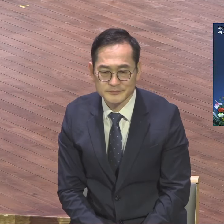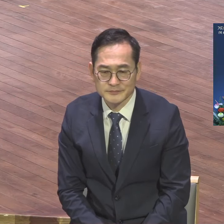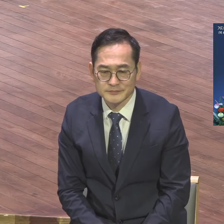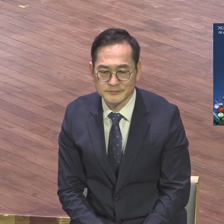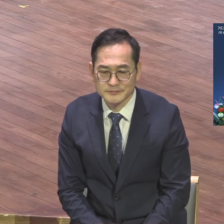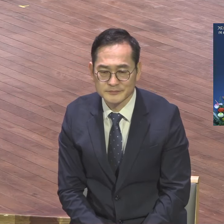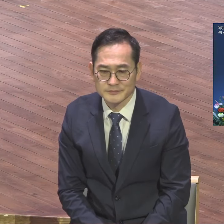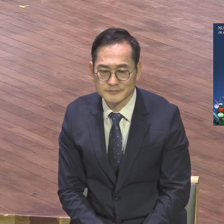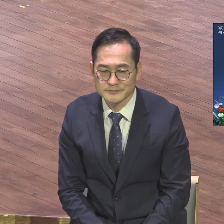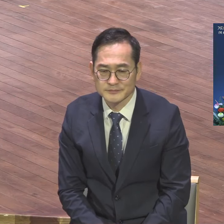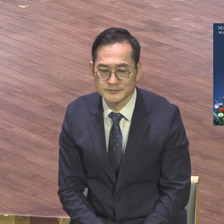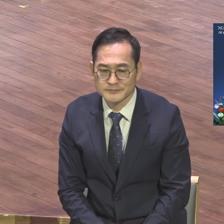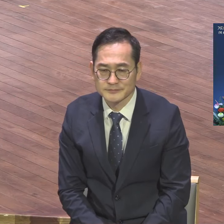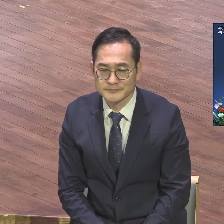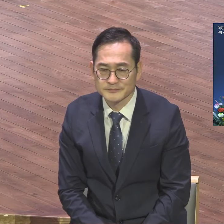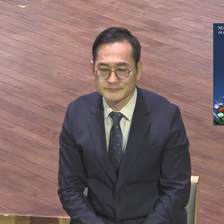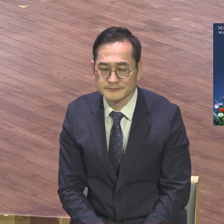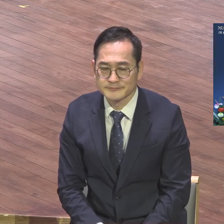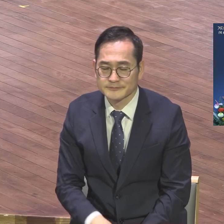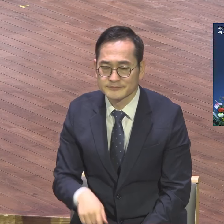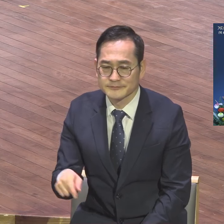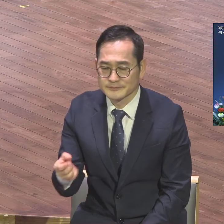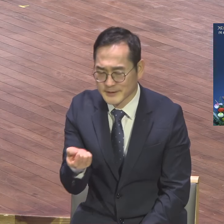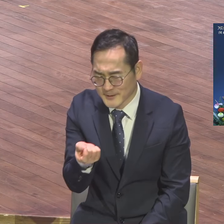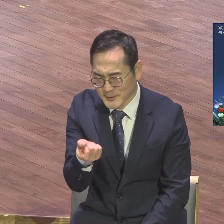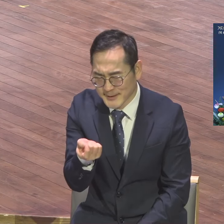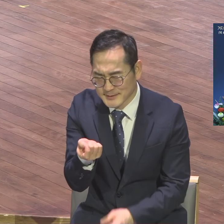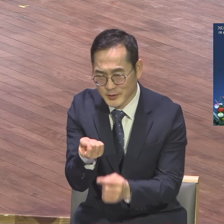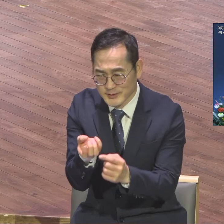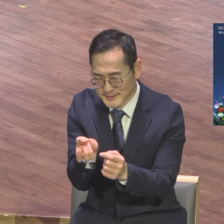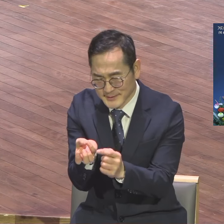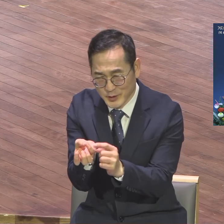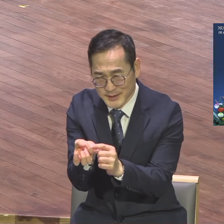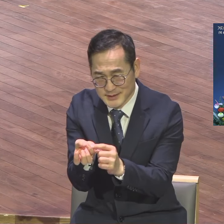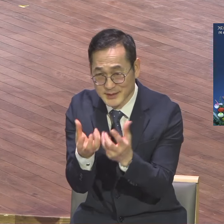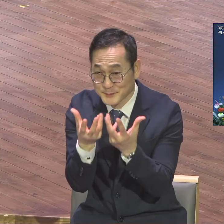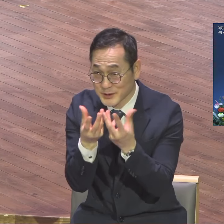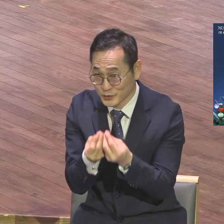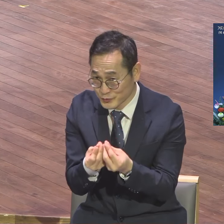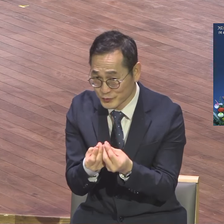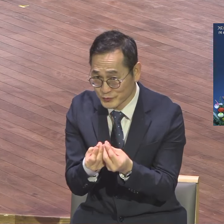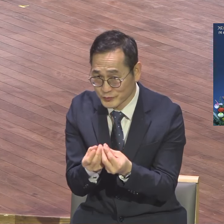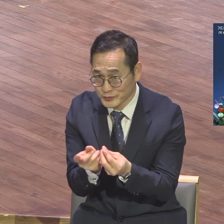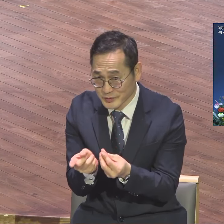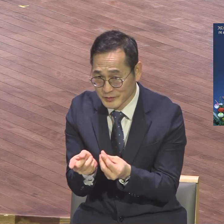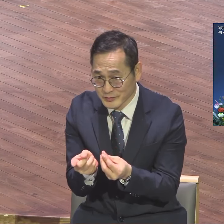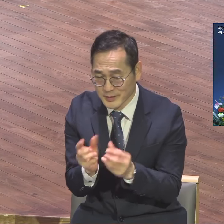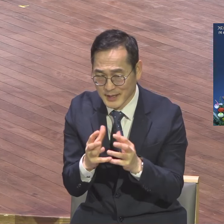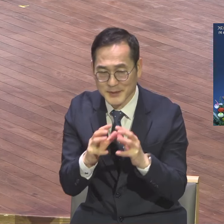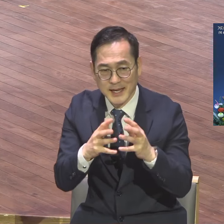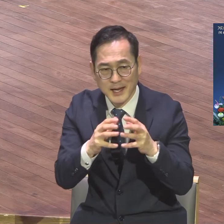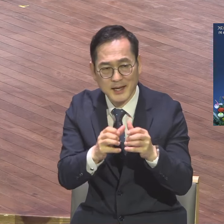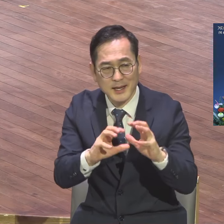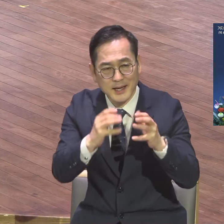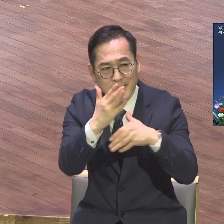본문의 개다시 비유는 우리가 어떻게 하나님의 나라를 확장해 나갈 수 있는지 어떻게